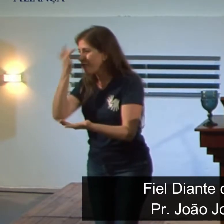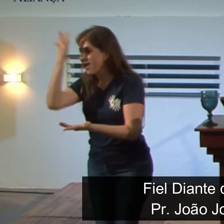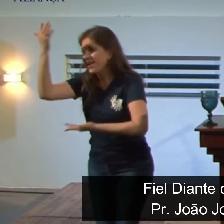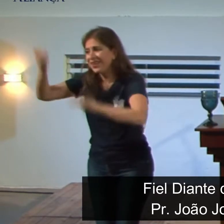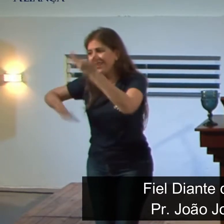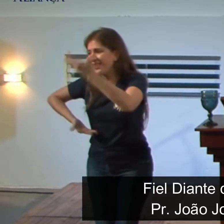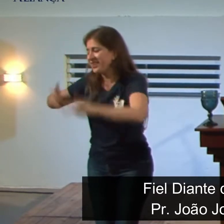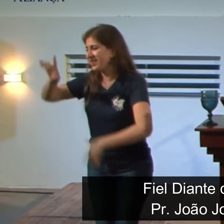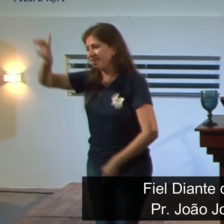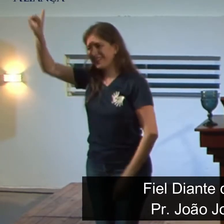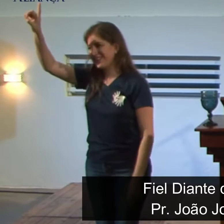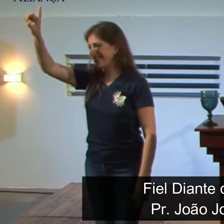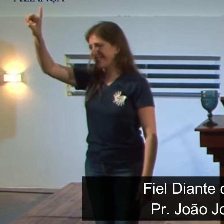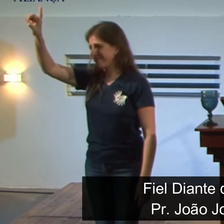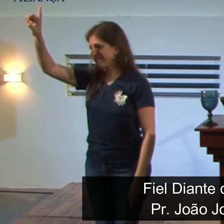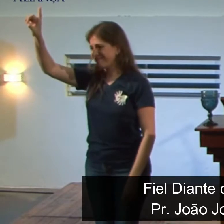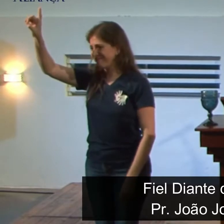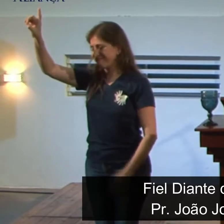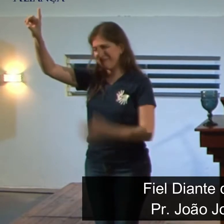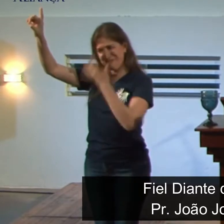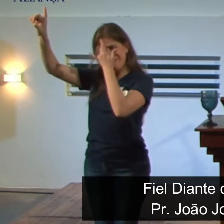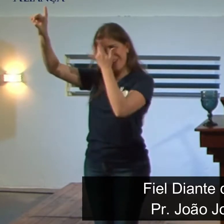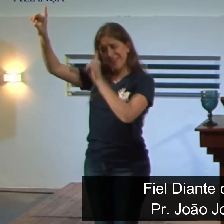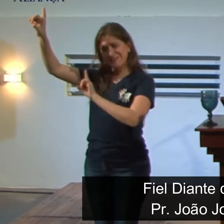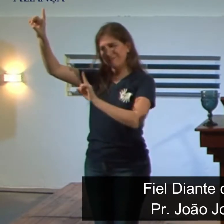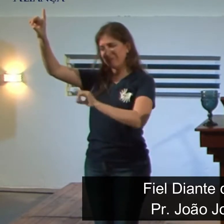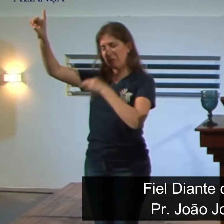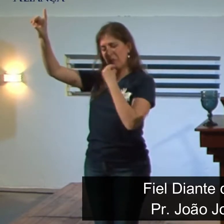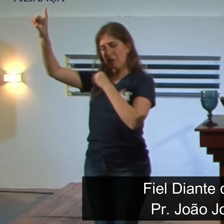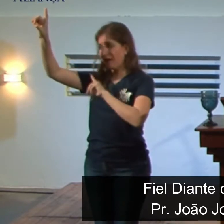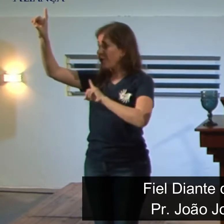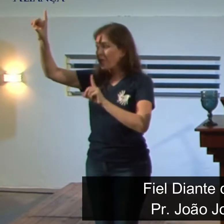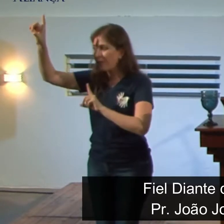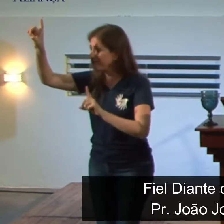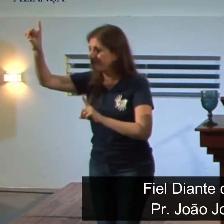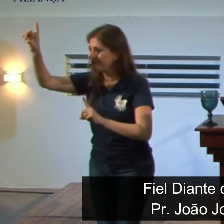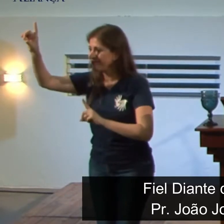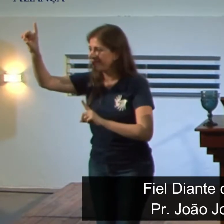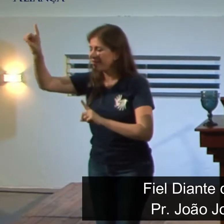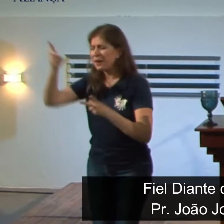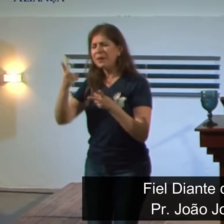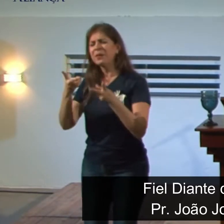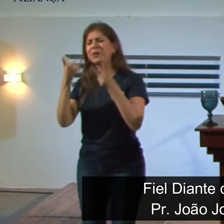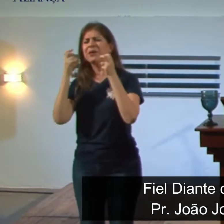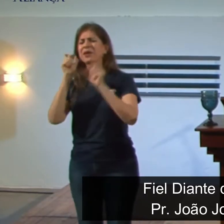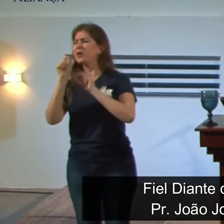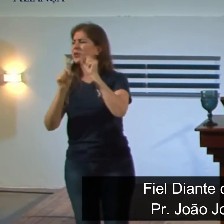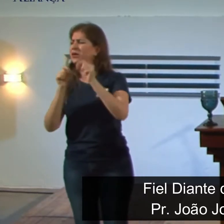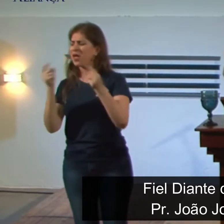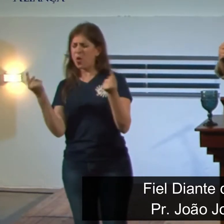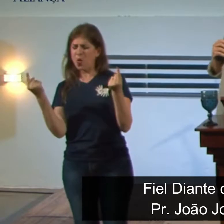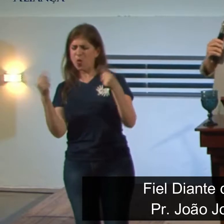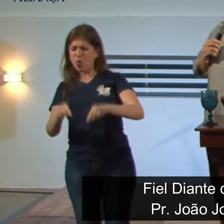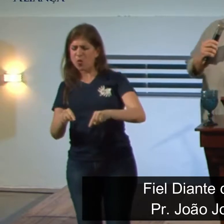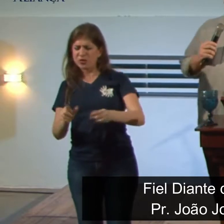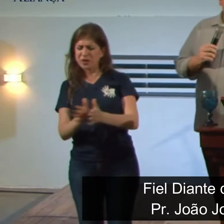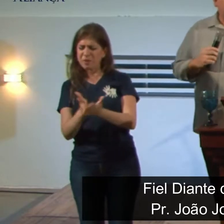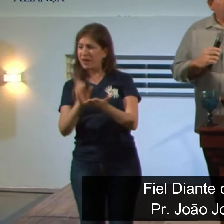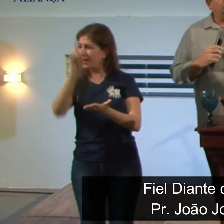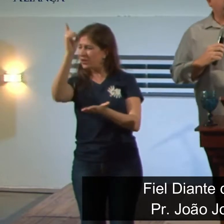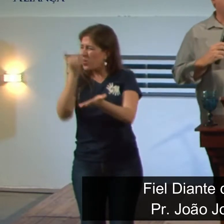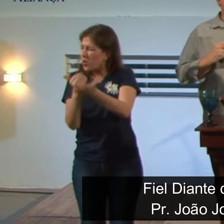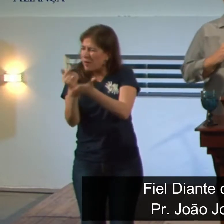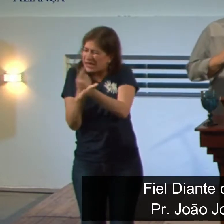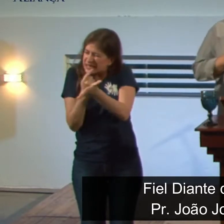ser um servo de Deus. Você percebe que aquilo que se levantou contra a verdade, desde o